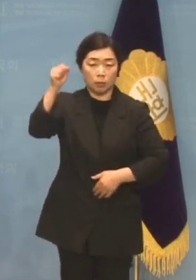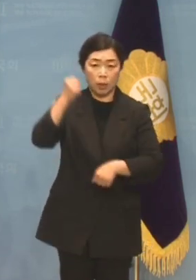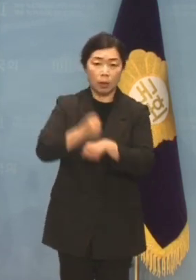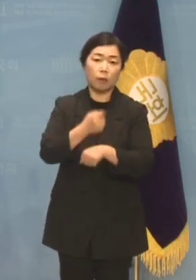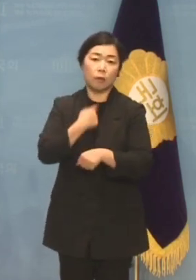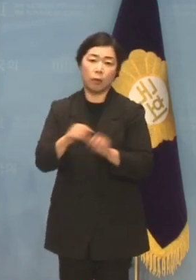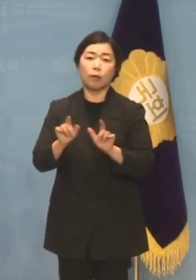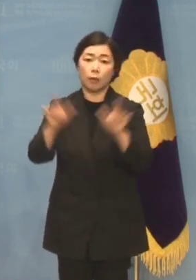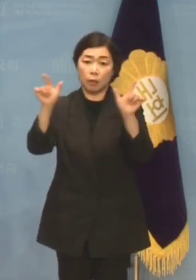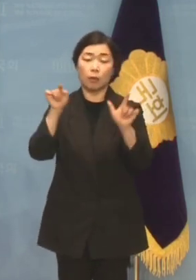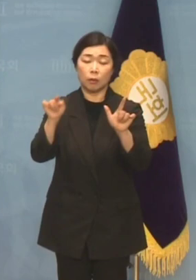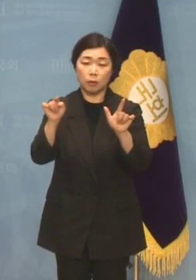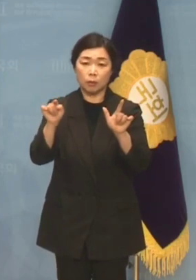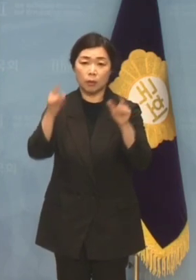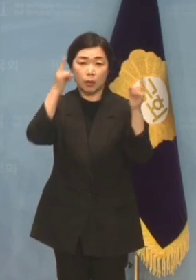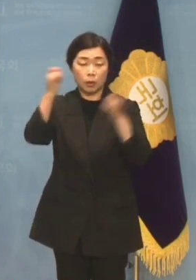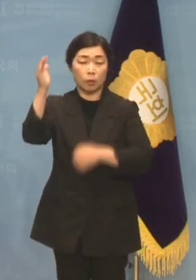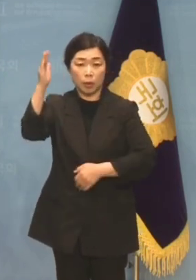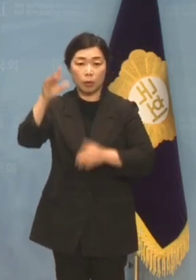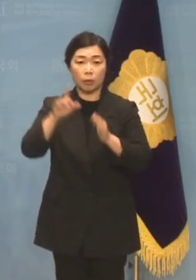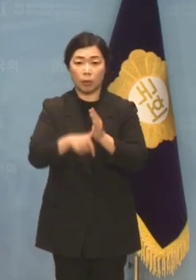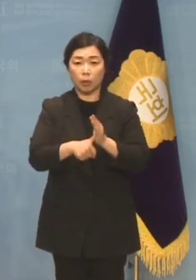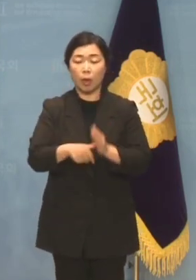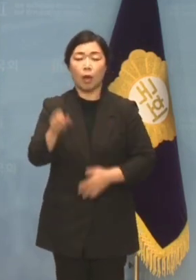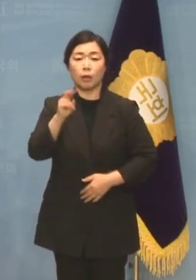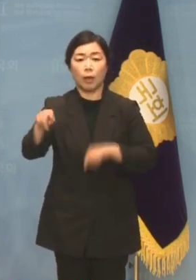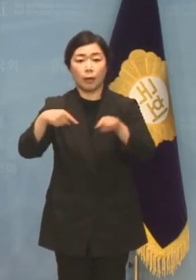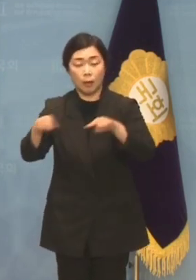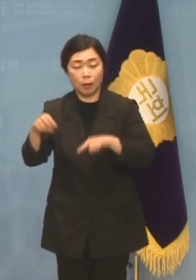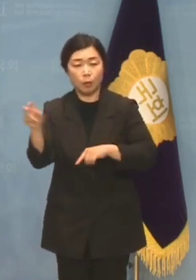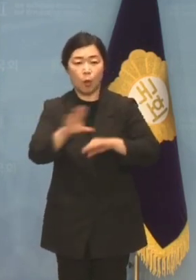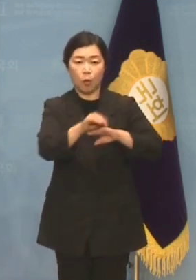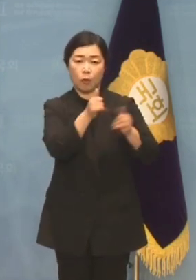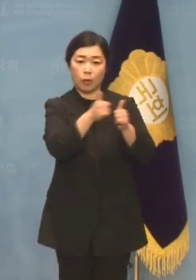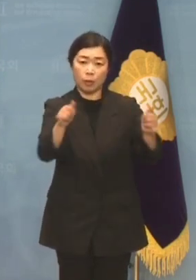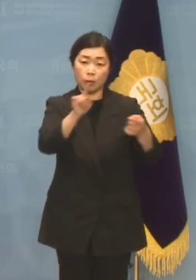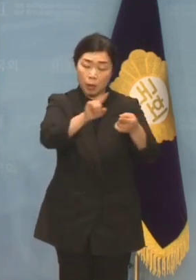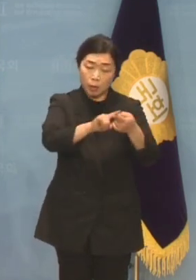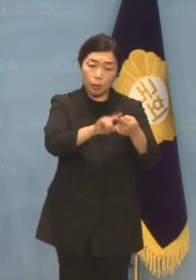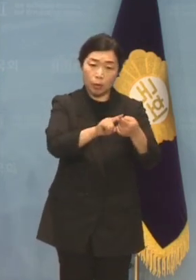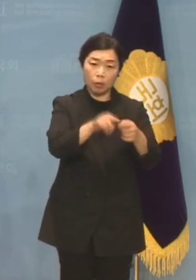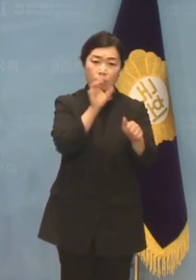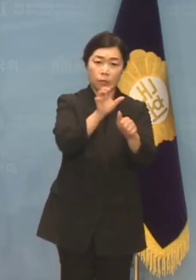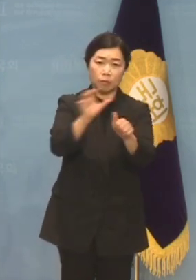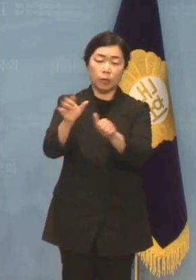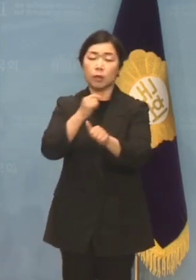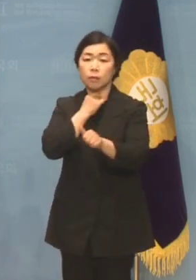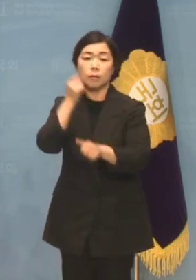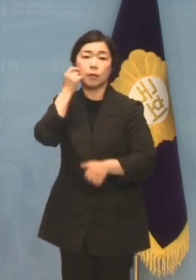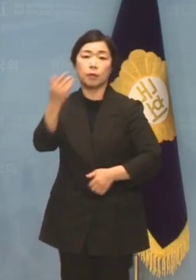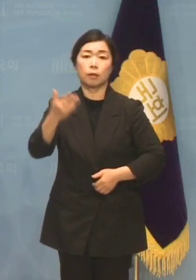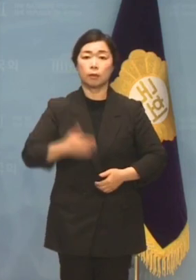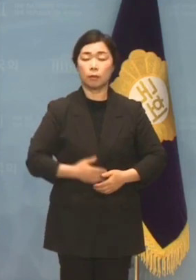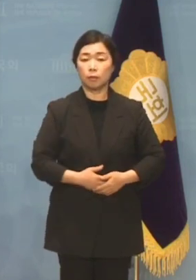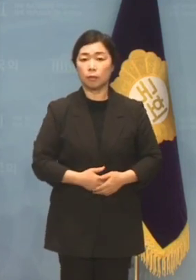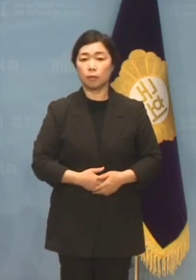기념일에 윤석열 대통령은 야당과 언론에 대한 전쟁을 선포하고 싶은 것입니까?